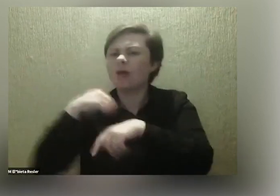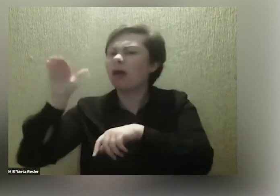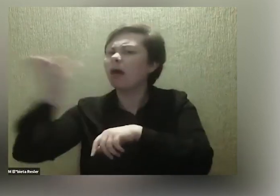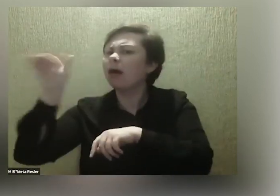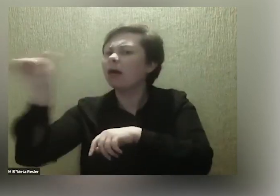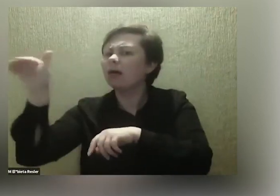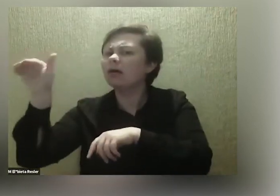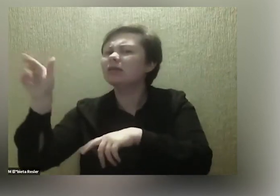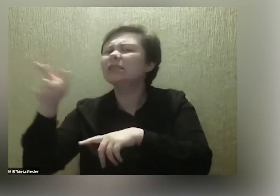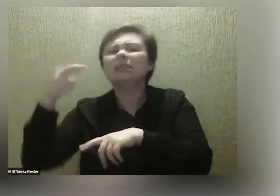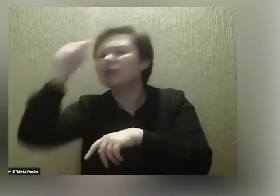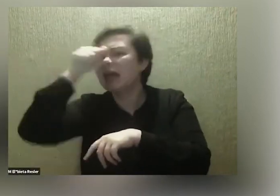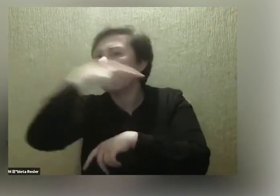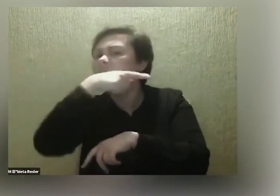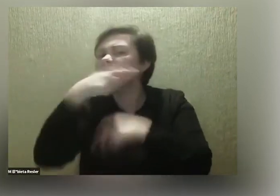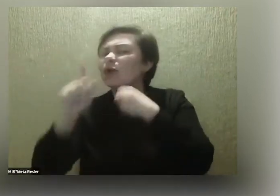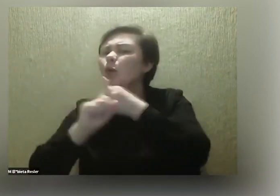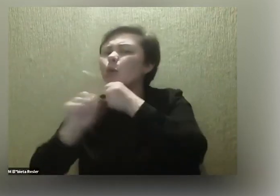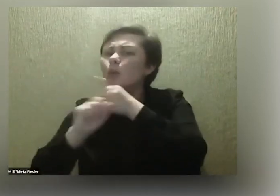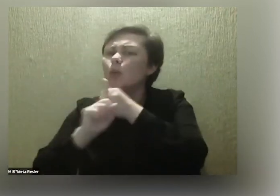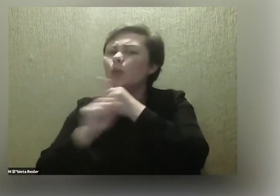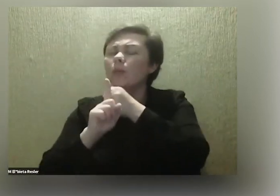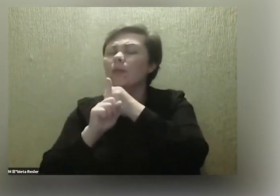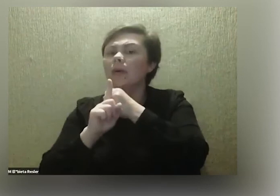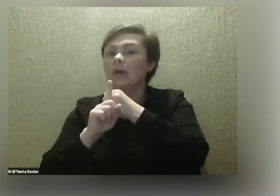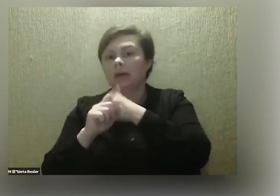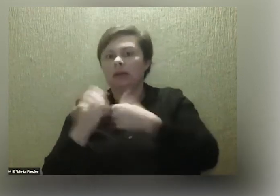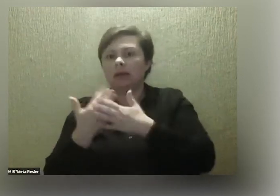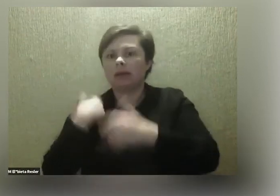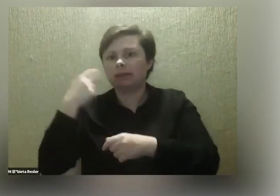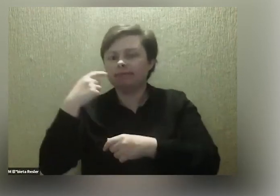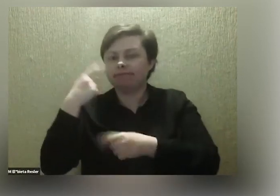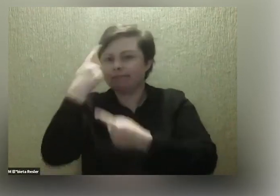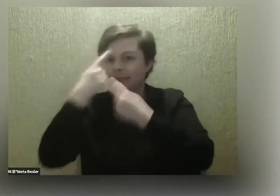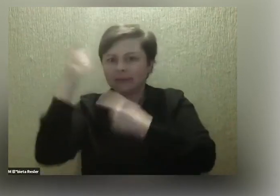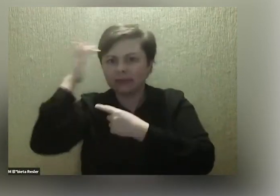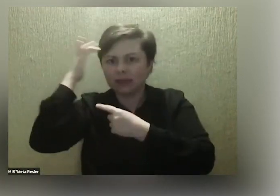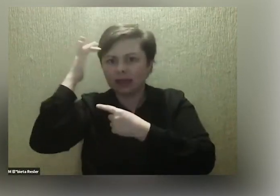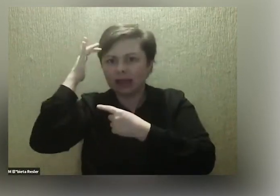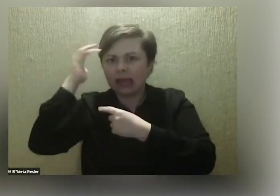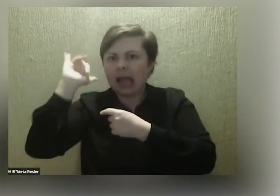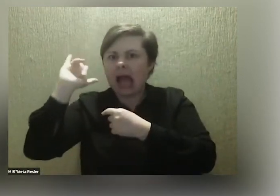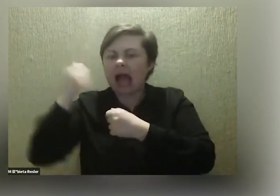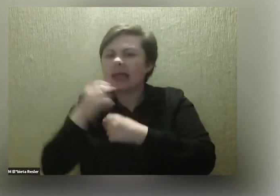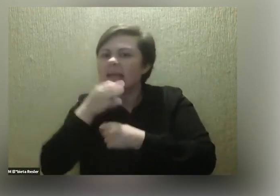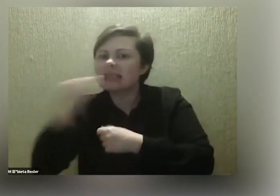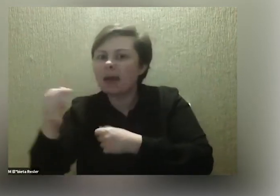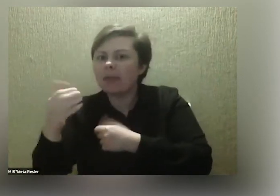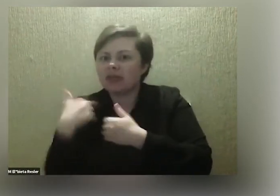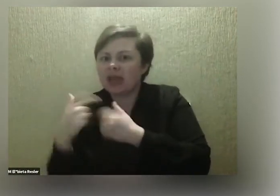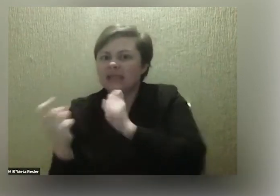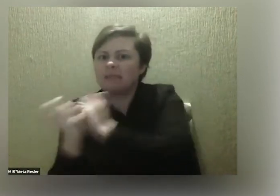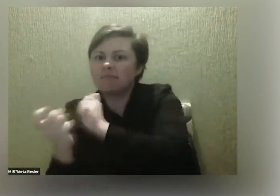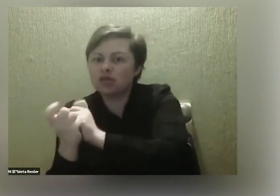o numer tego autobusu czy tramwaju. I mam taką zagwozdkę, żeby tu zapytać, ale żeby nie podejść za blisko, żeby nie stanowić